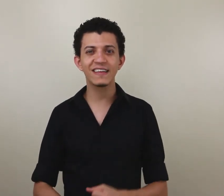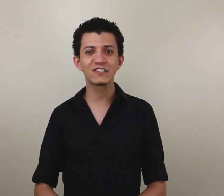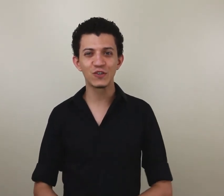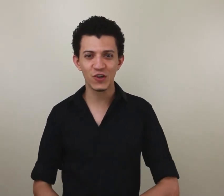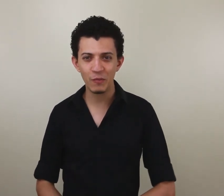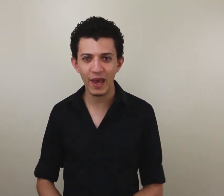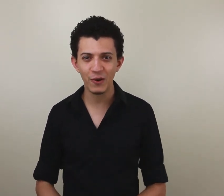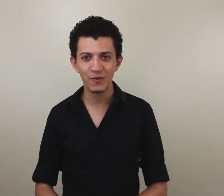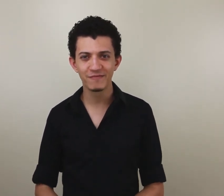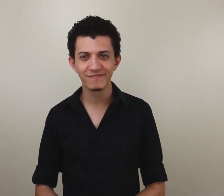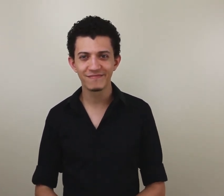cadastrou o seu e-mail?